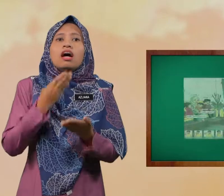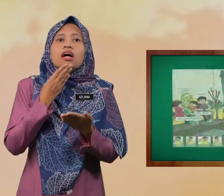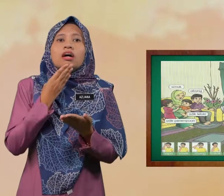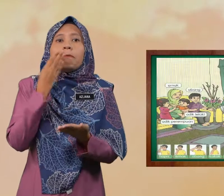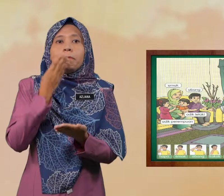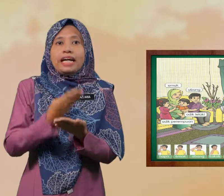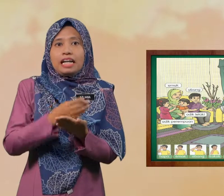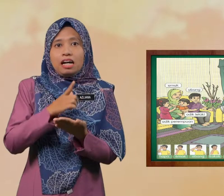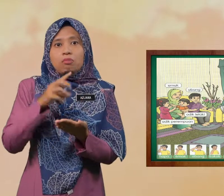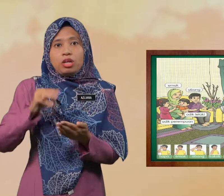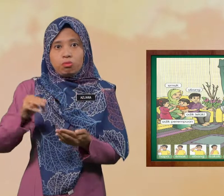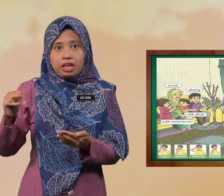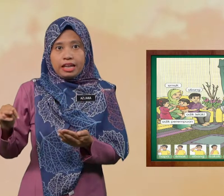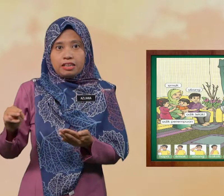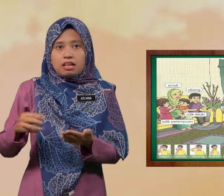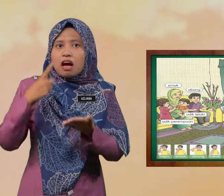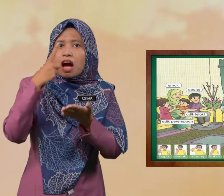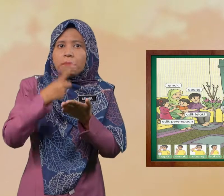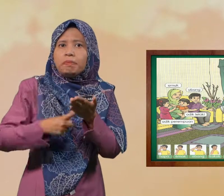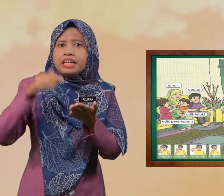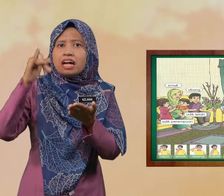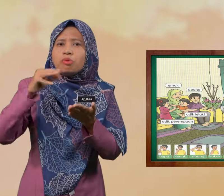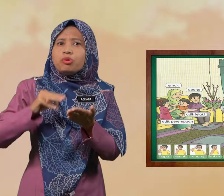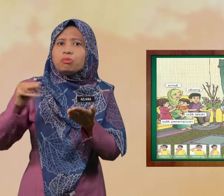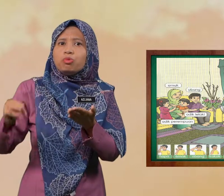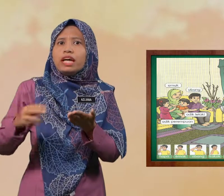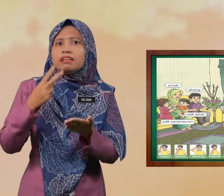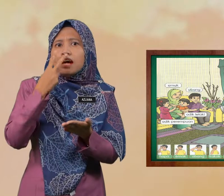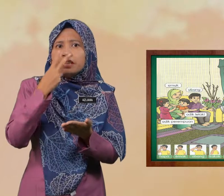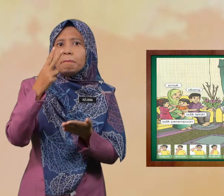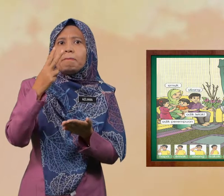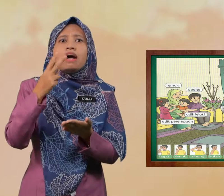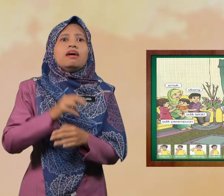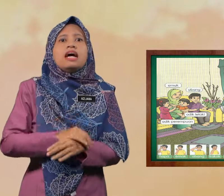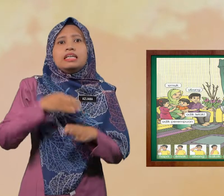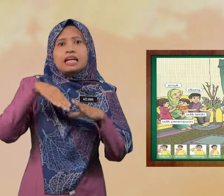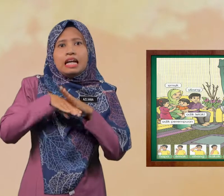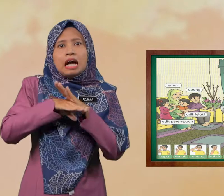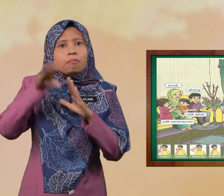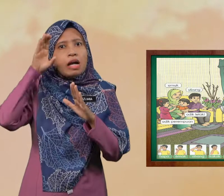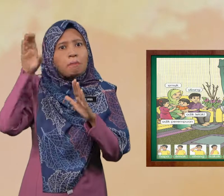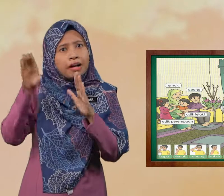Baiklah murid-murid, apa yang murid-murid nampak dalam gambar?